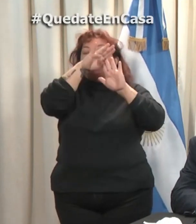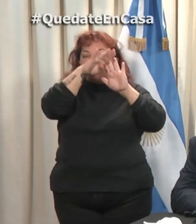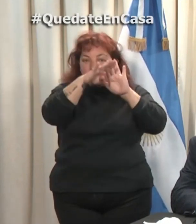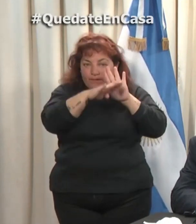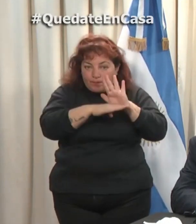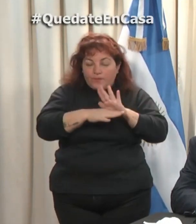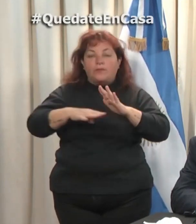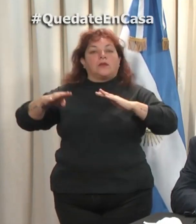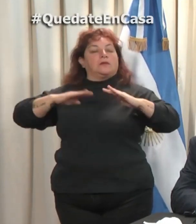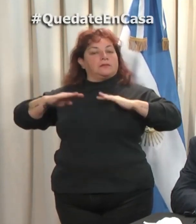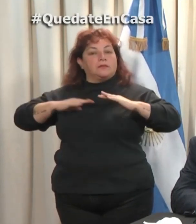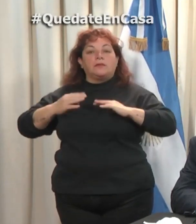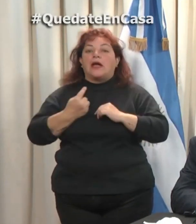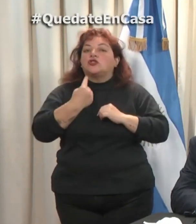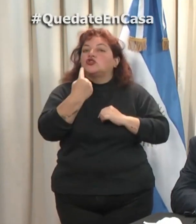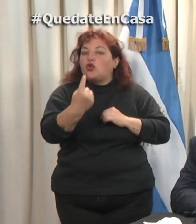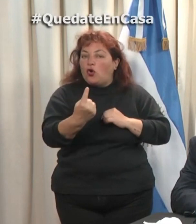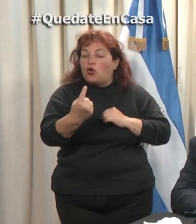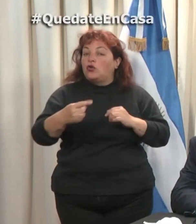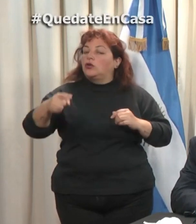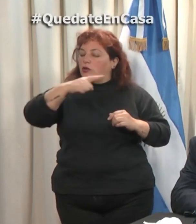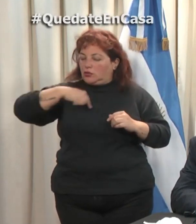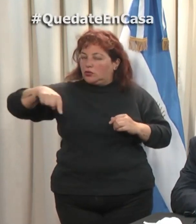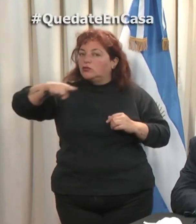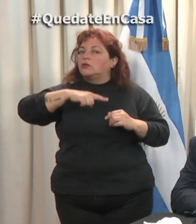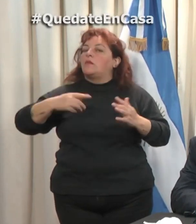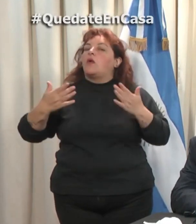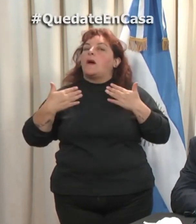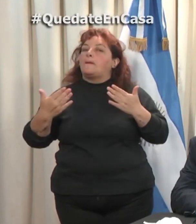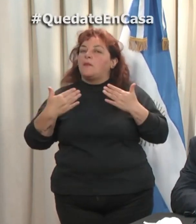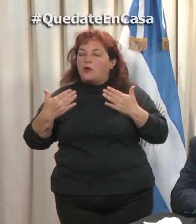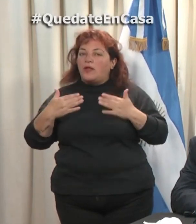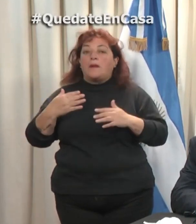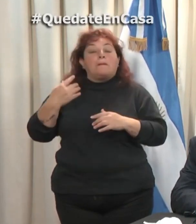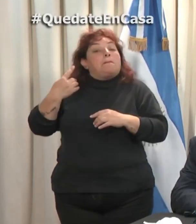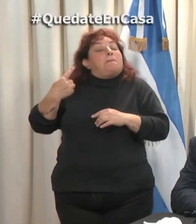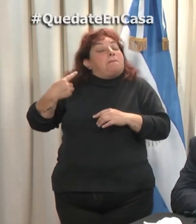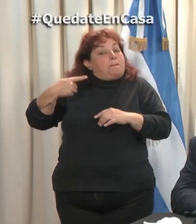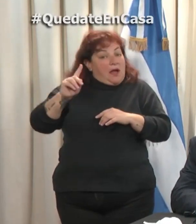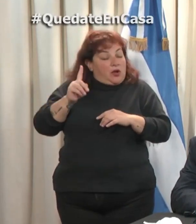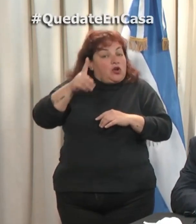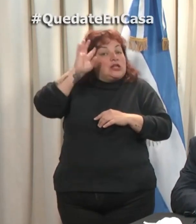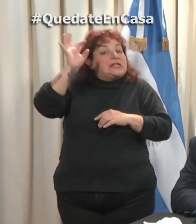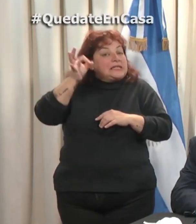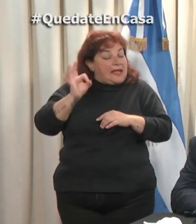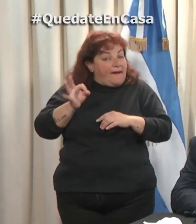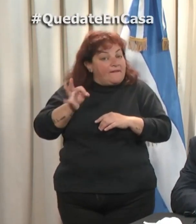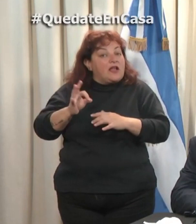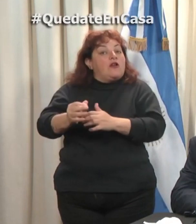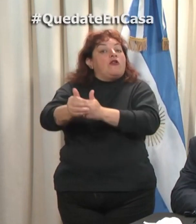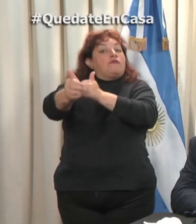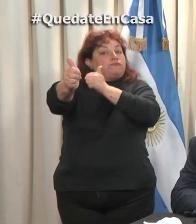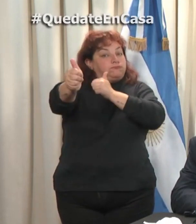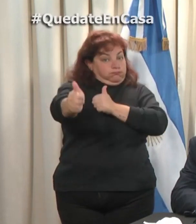realizar actividad física individual nos van a permitir poder hacerlas, pero manteniendo este tipo de